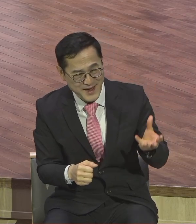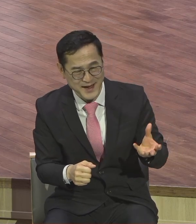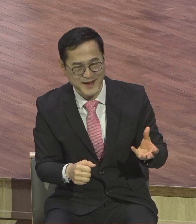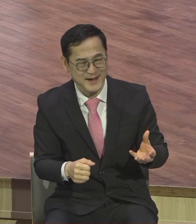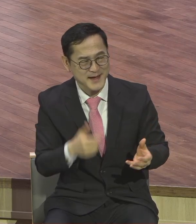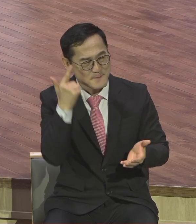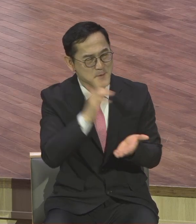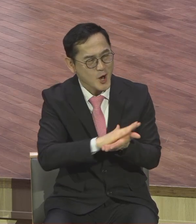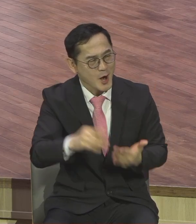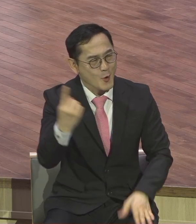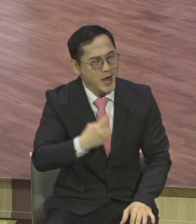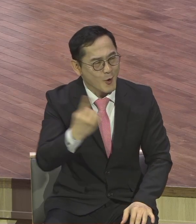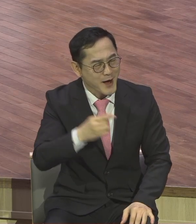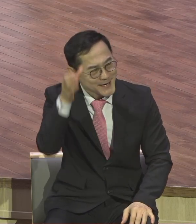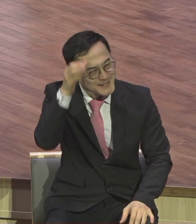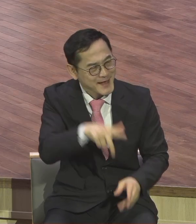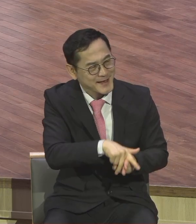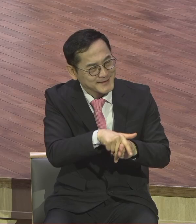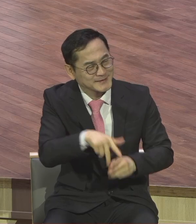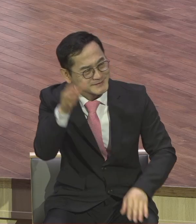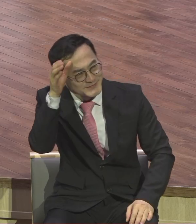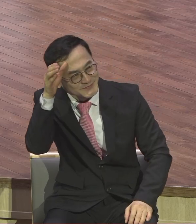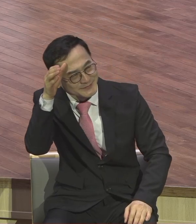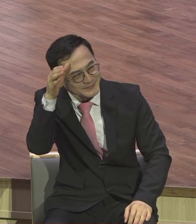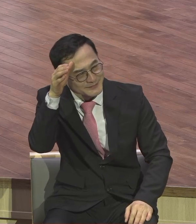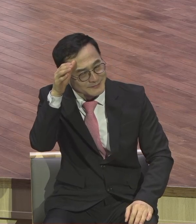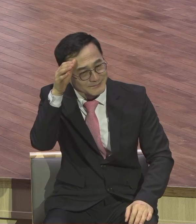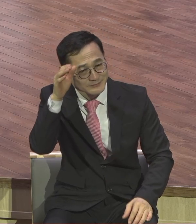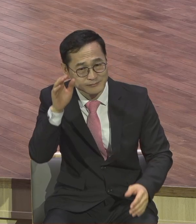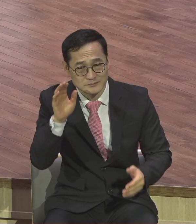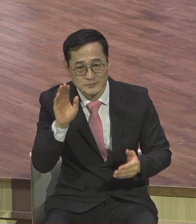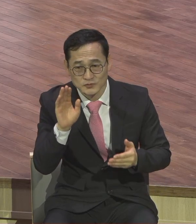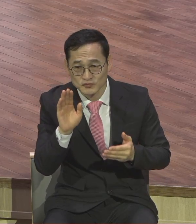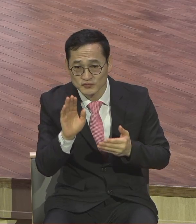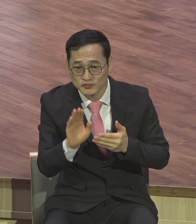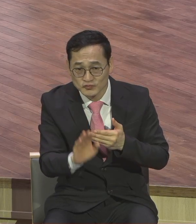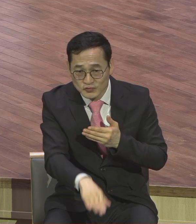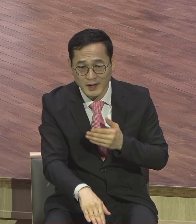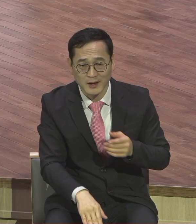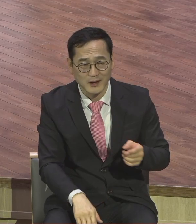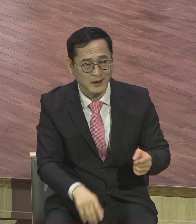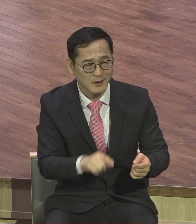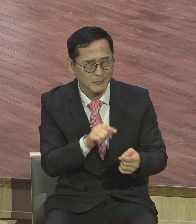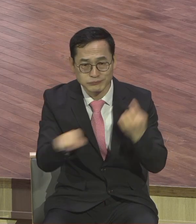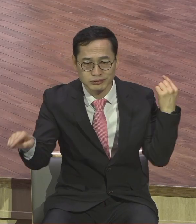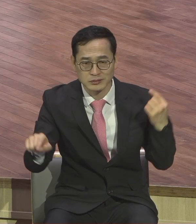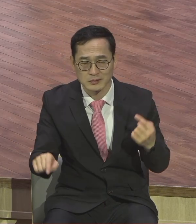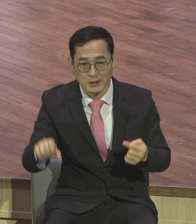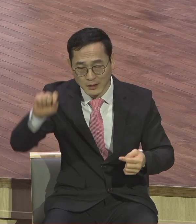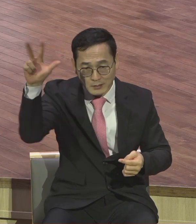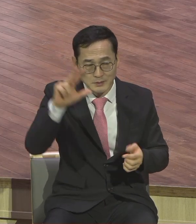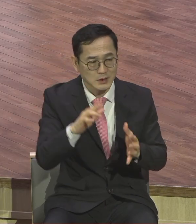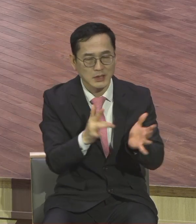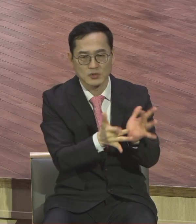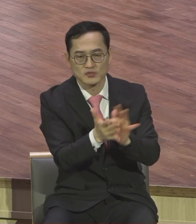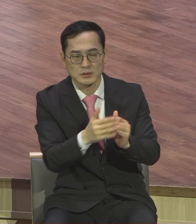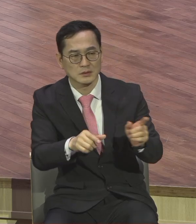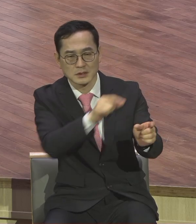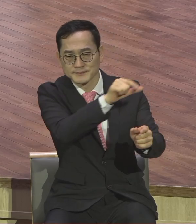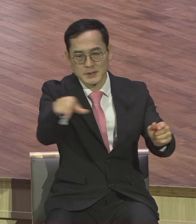하던 관중들이 예수를 죽여라 우리가 신앙생활을 하면서요 정말 잘 봐야